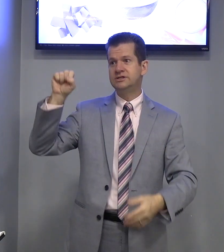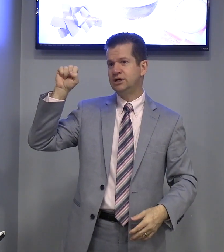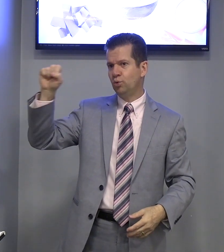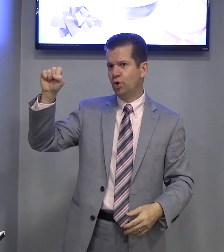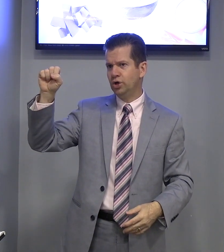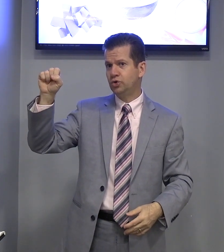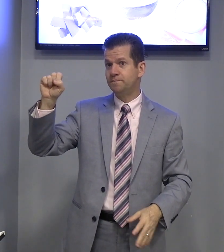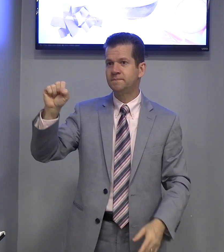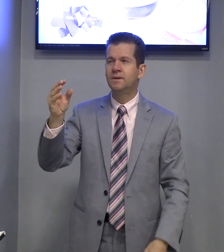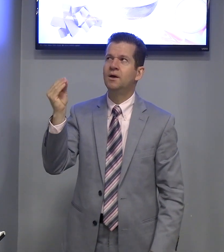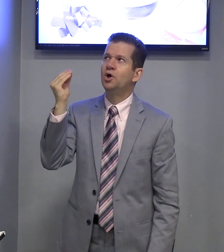versículo 8.